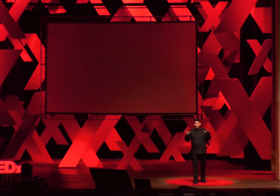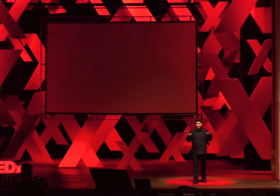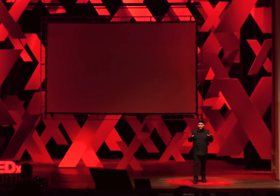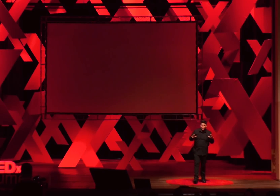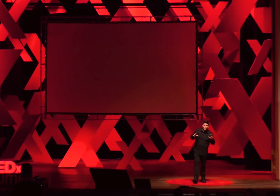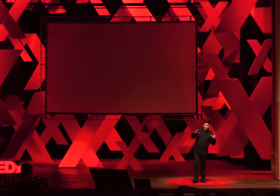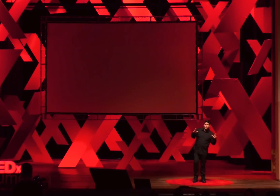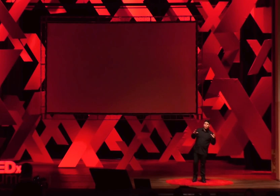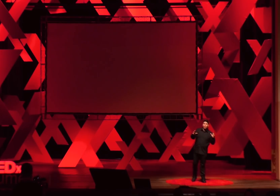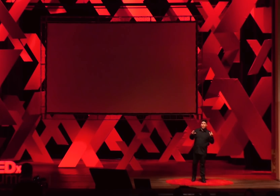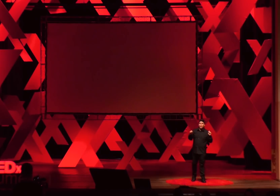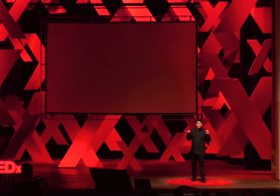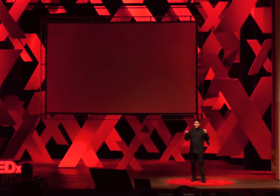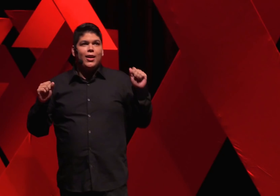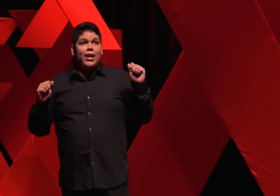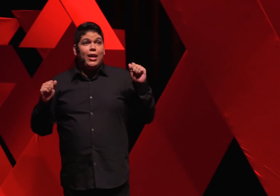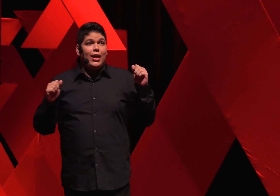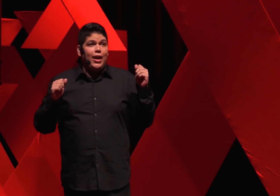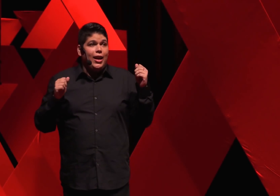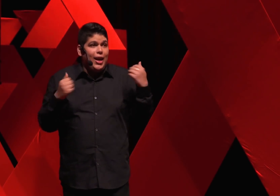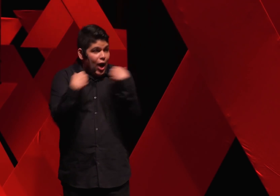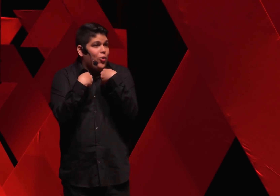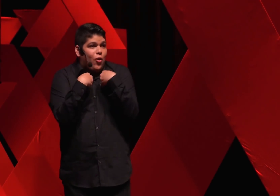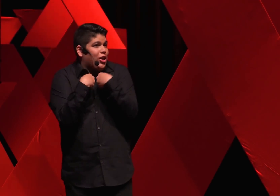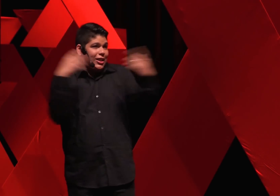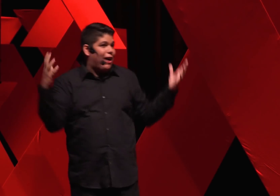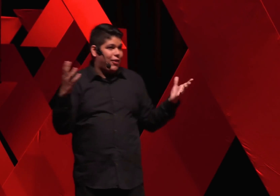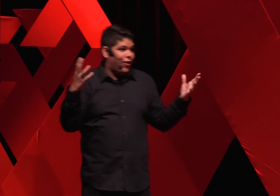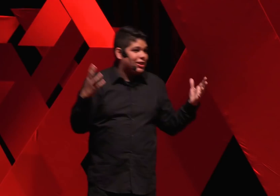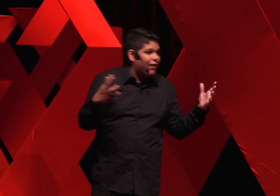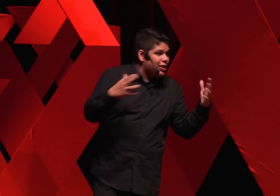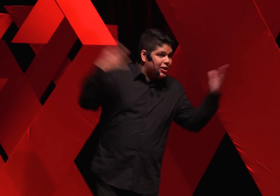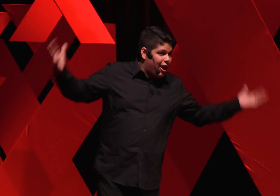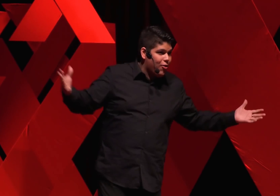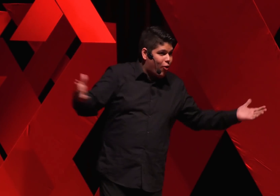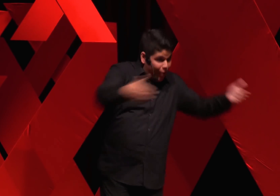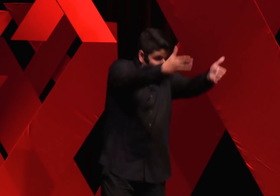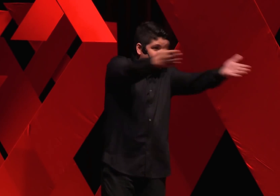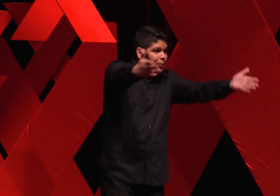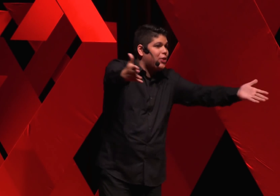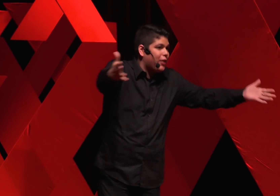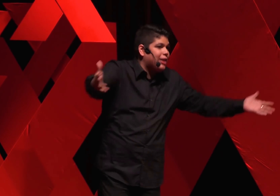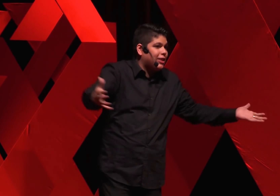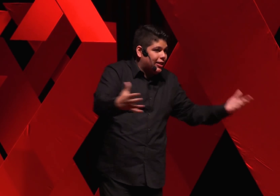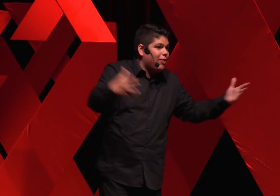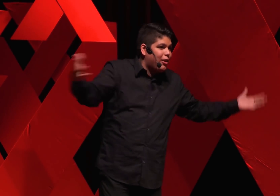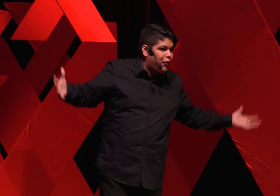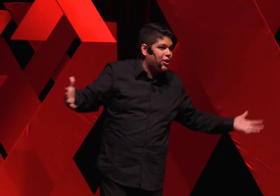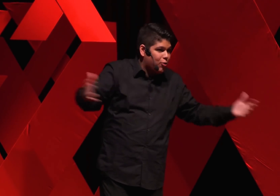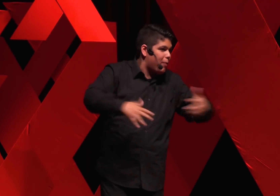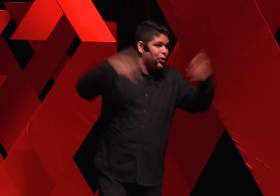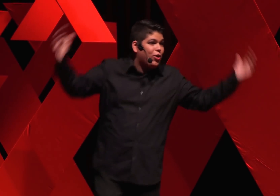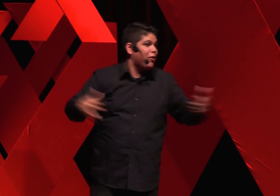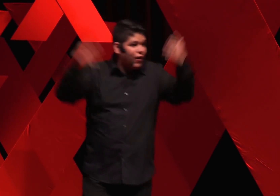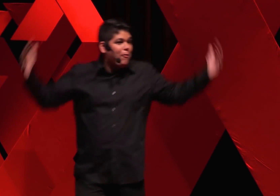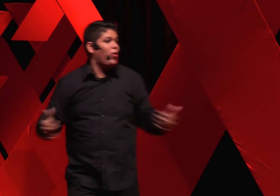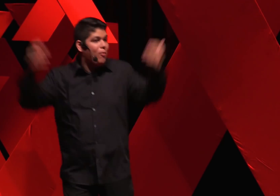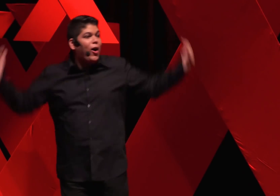uma coisa muito louca. E eu não gostava. Eu achava estranho. Como é que a gente pode ficar sentado na frente de uma pessoa que fala por uma